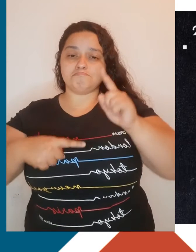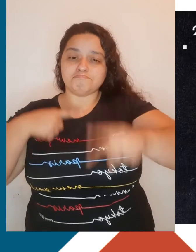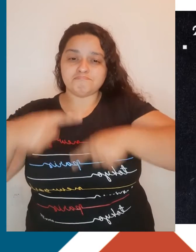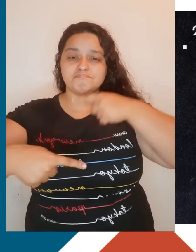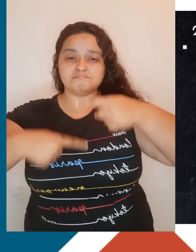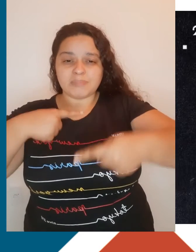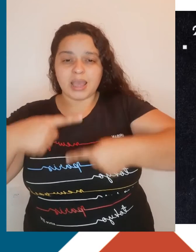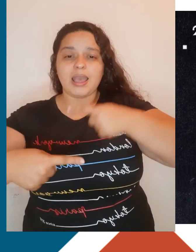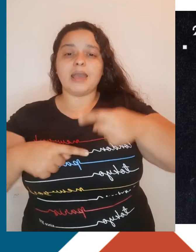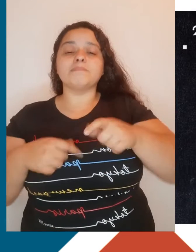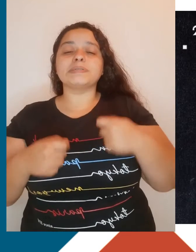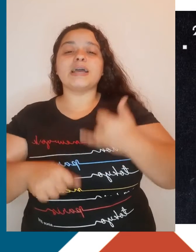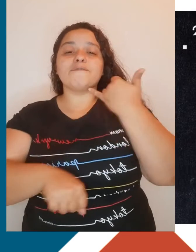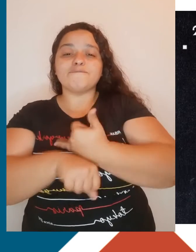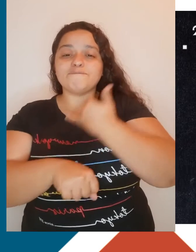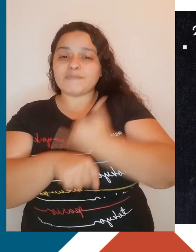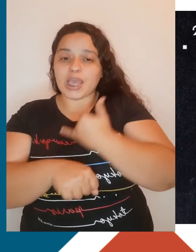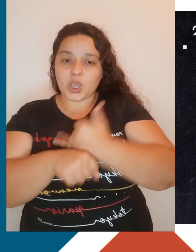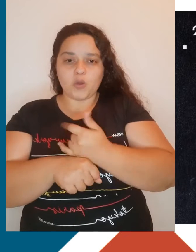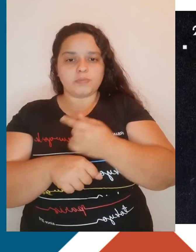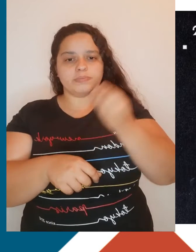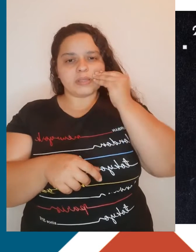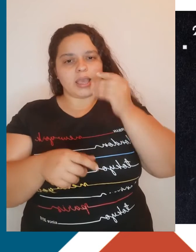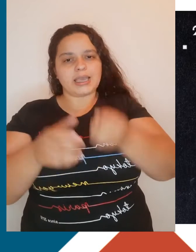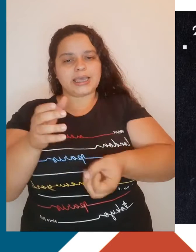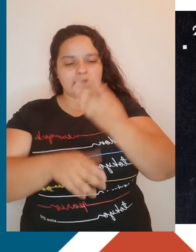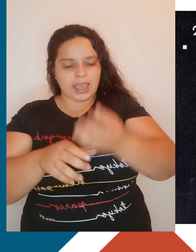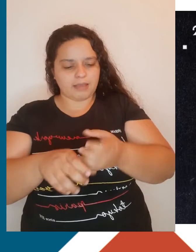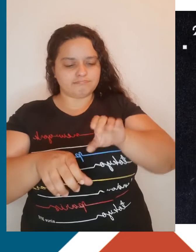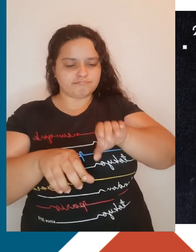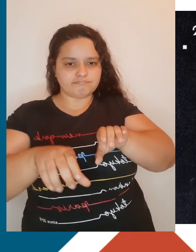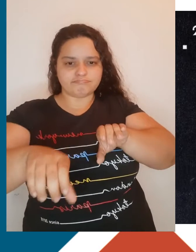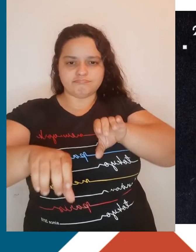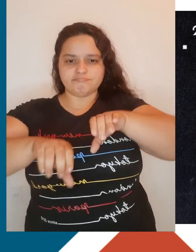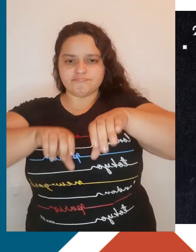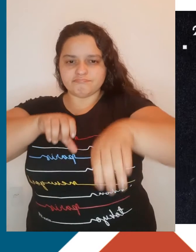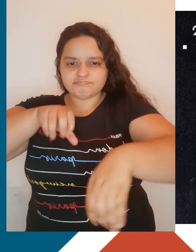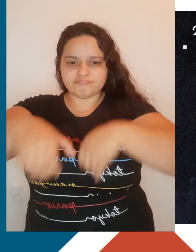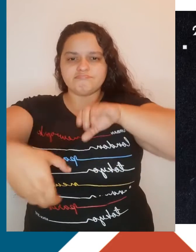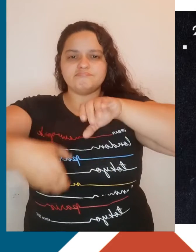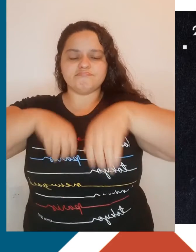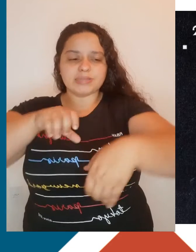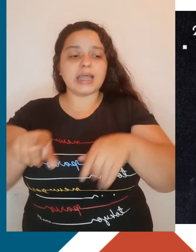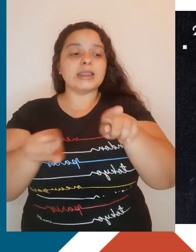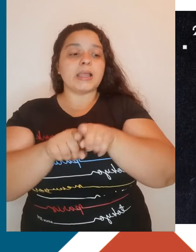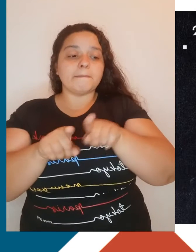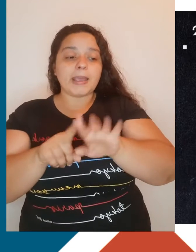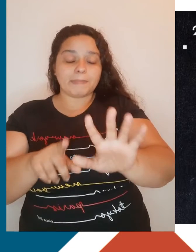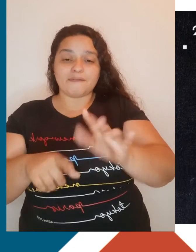de ferro para construir suas peças. E a produção de ferro, por sua vez, precisava de carvão, aumentando a